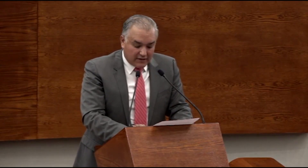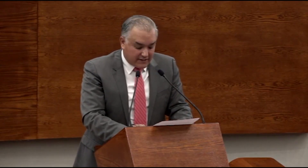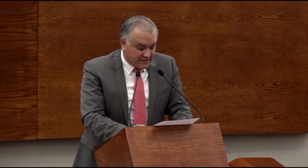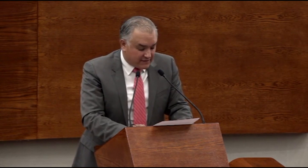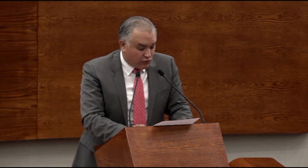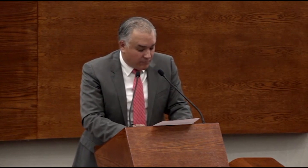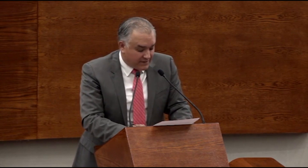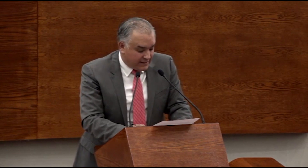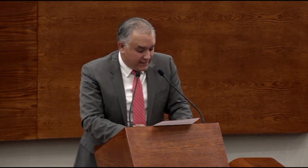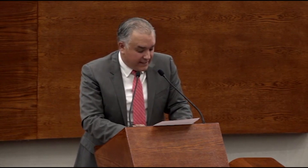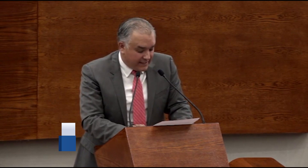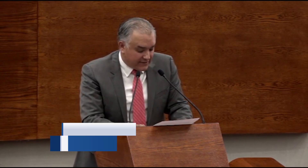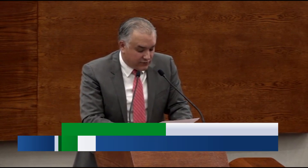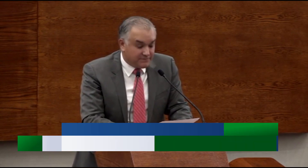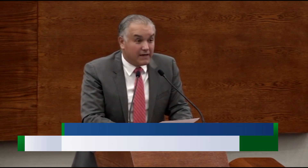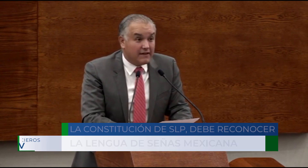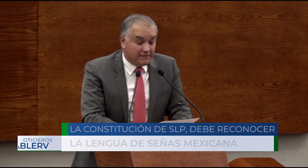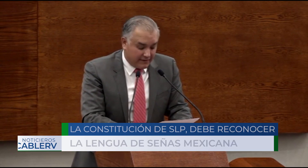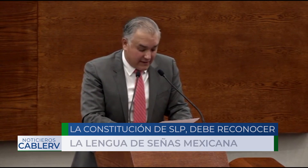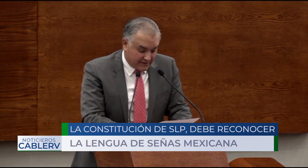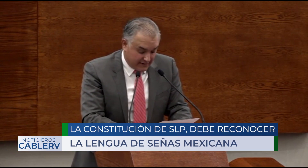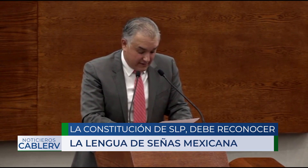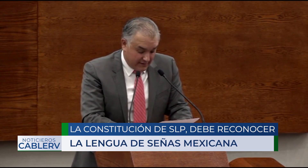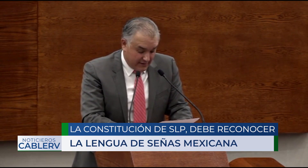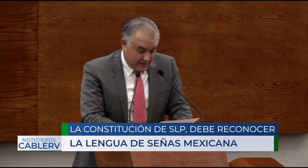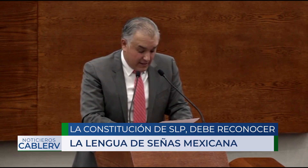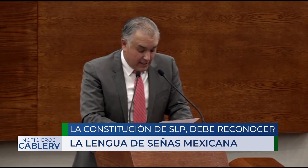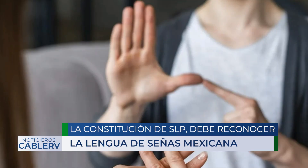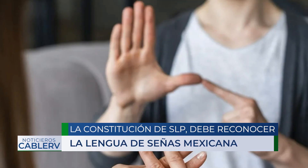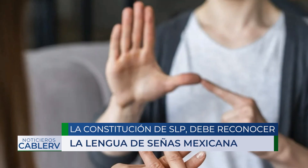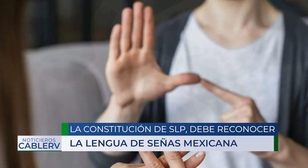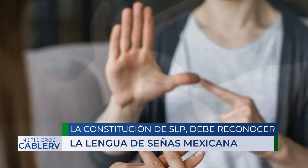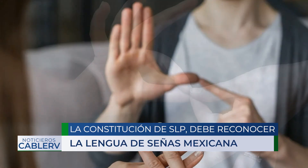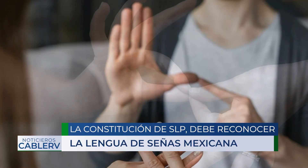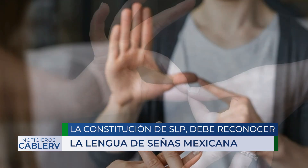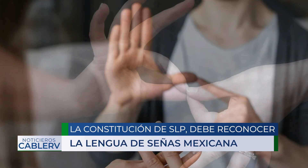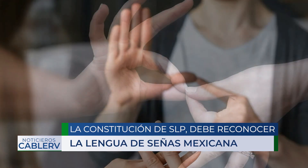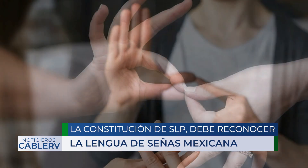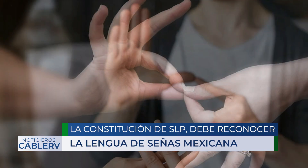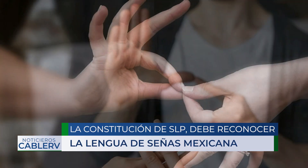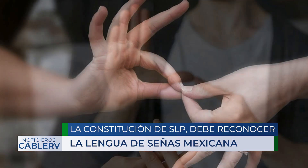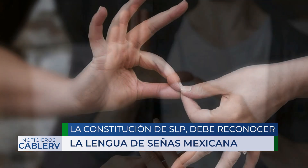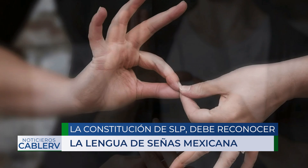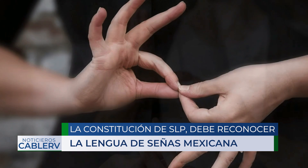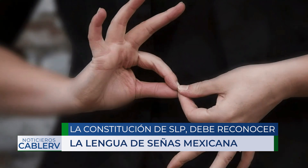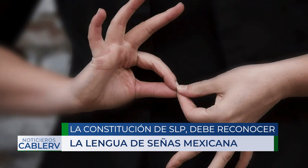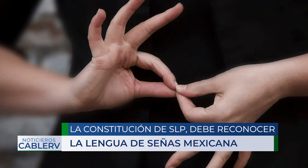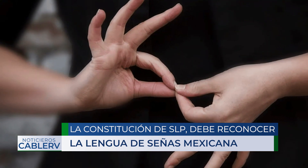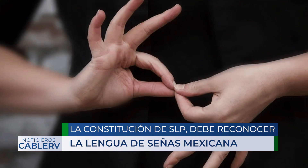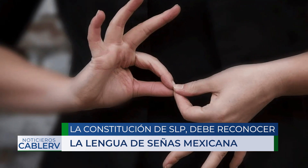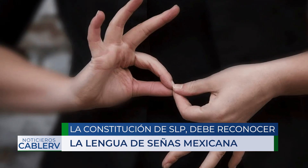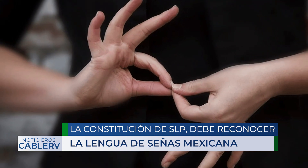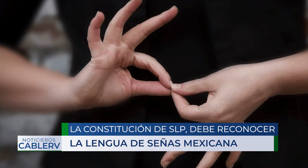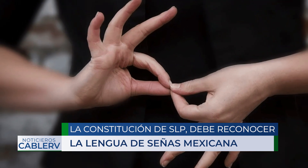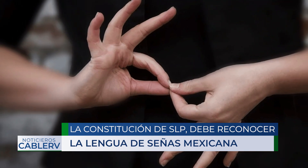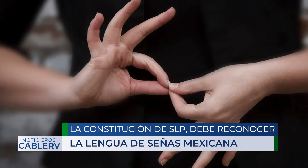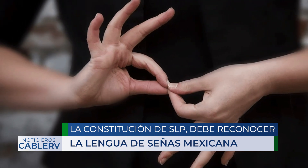todas estas normas y legislaciones para defenderse y coaccionar al Estado mexicano a respetar su derecho a la educación